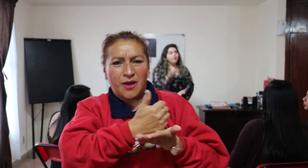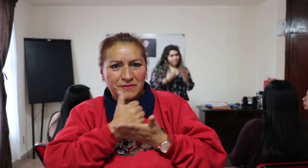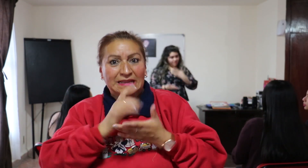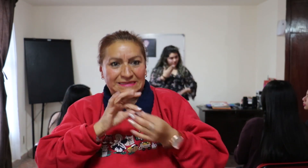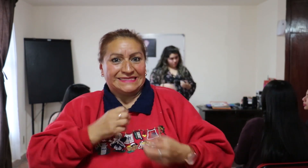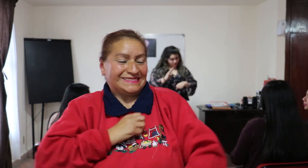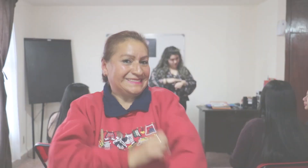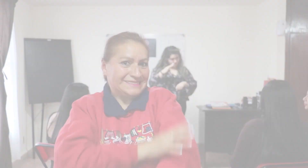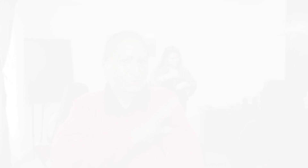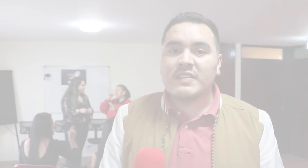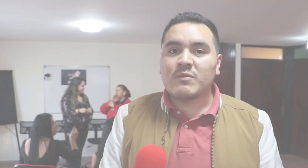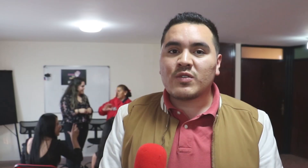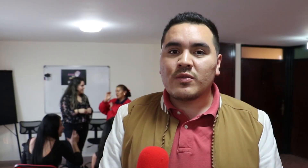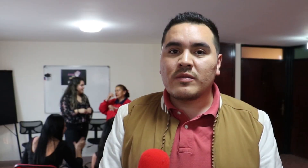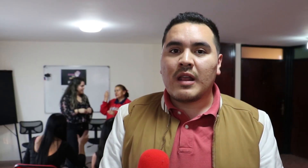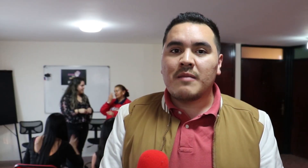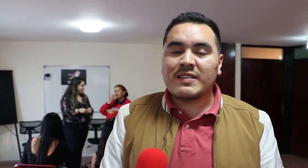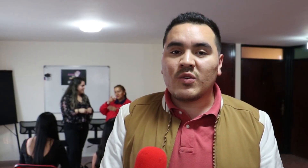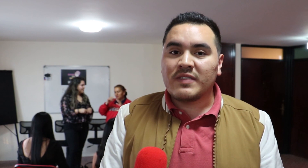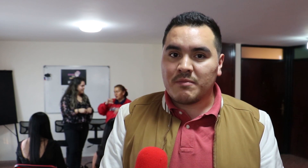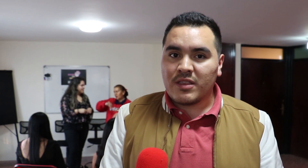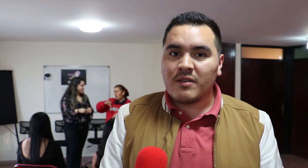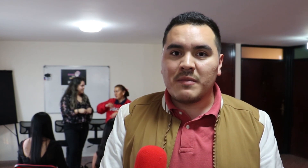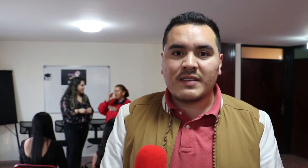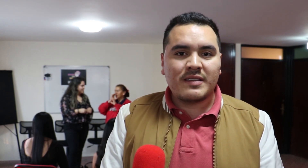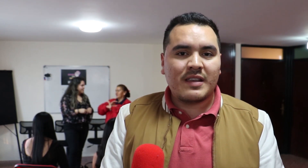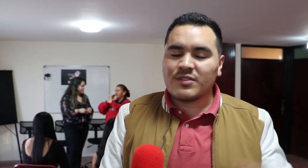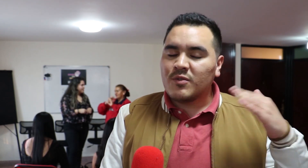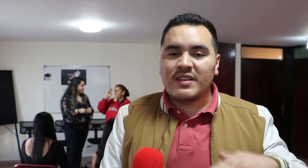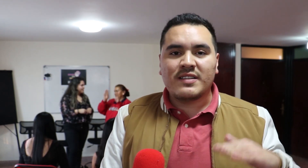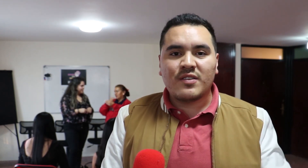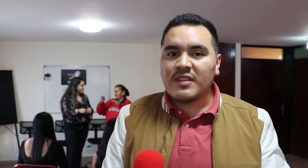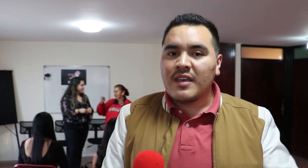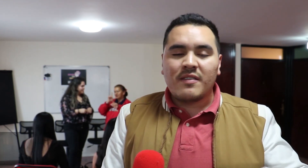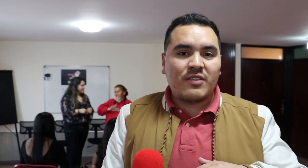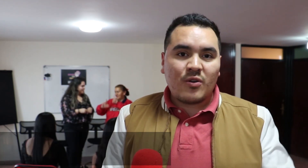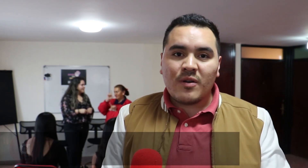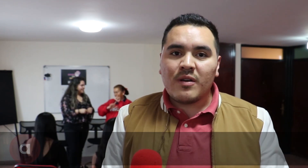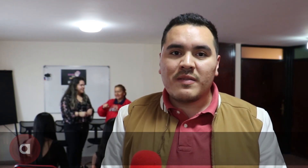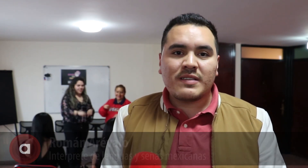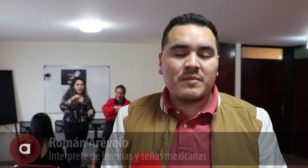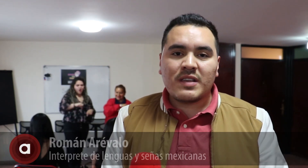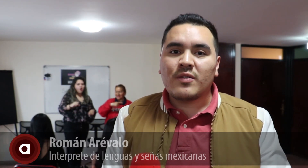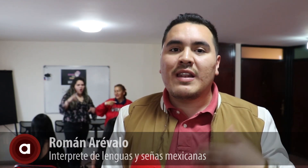su grado. Iniciamos con el básico intermedio, obviamente es como una iniciación de todo, obviamente se empieza con el